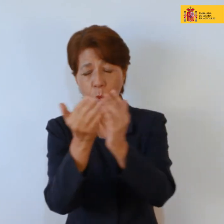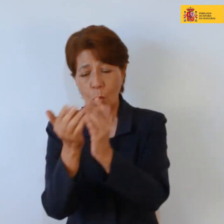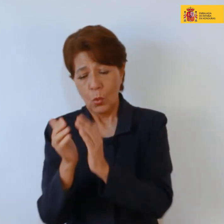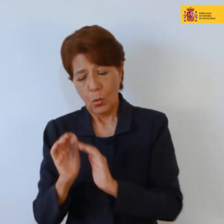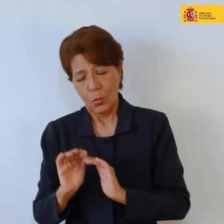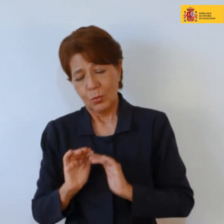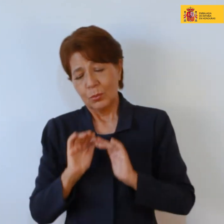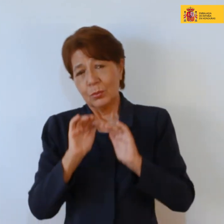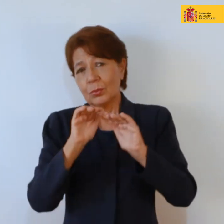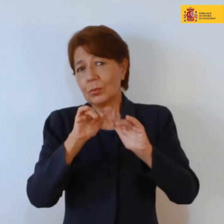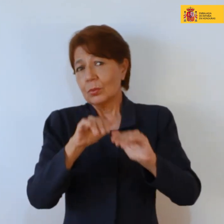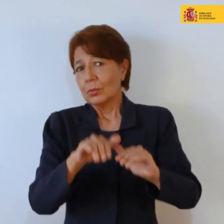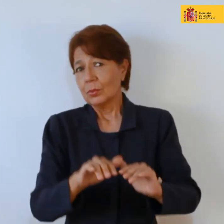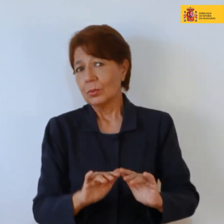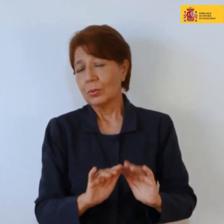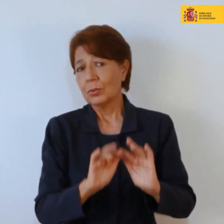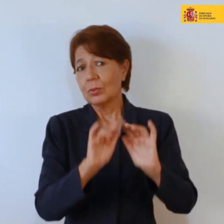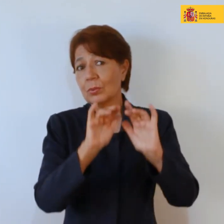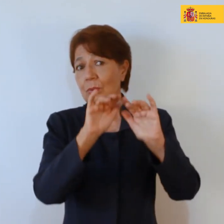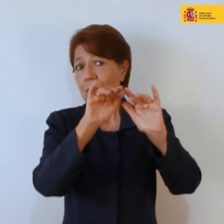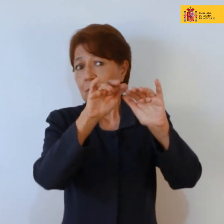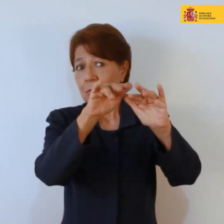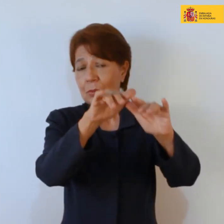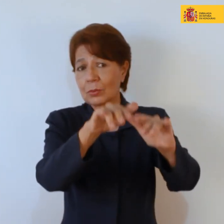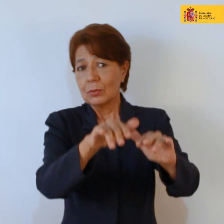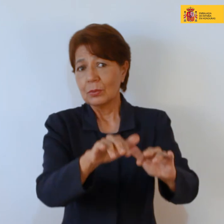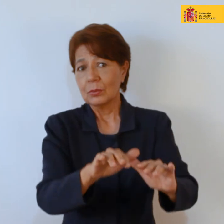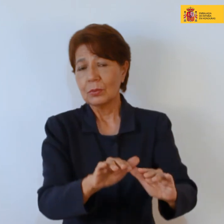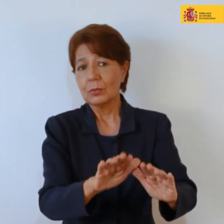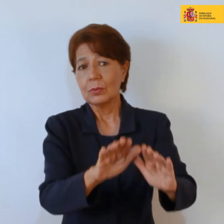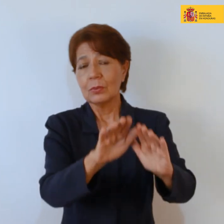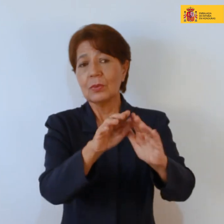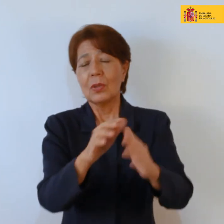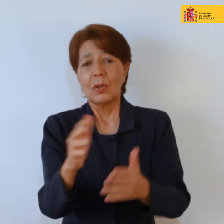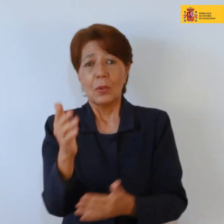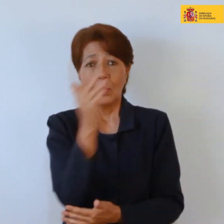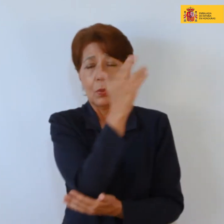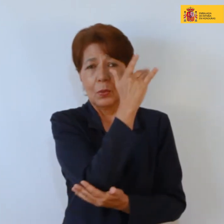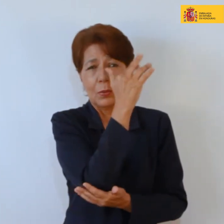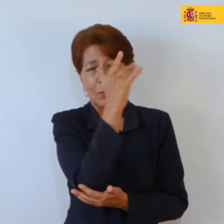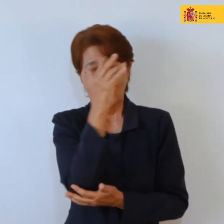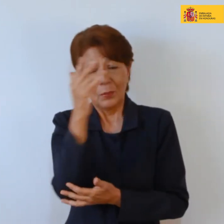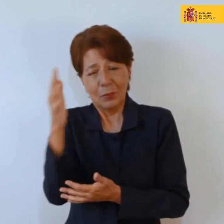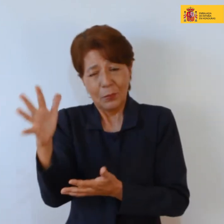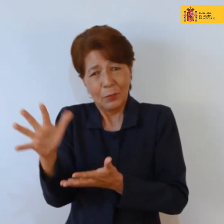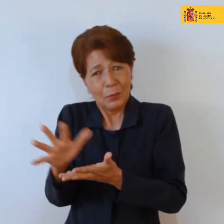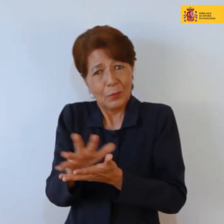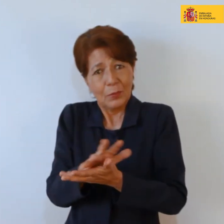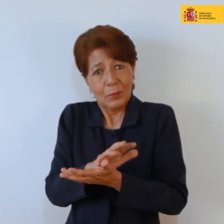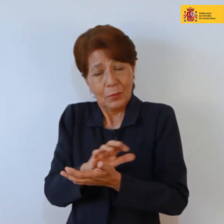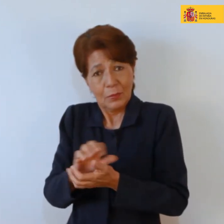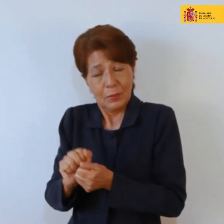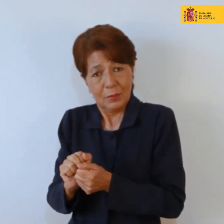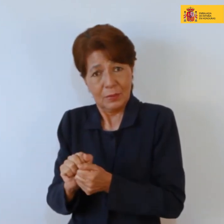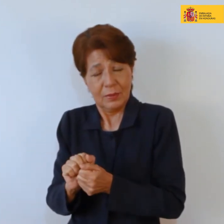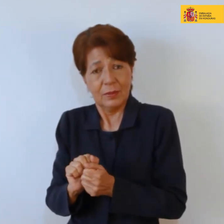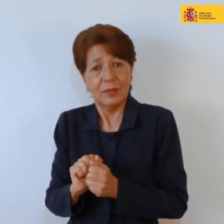por la subida del nivel del mar o la destrucción de los manglares, cómo el mar ha desplazado la pesca